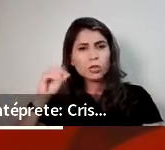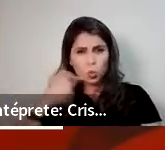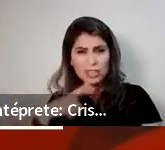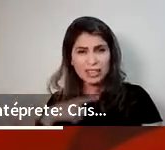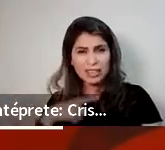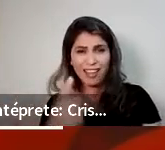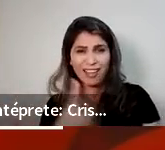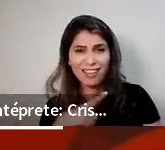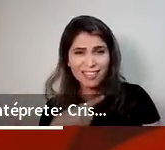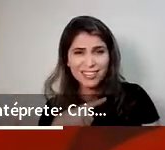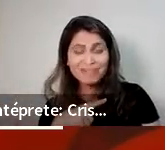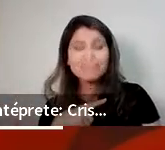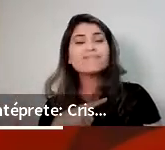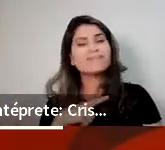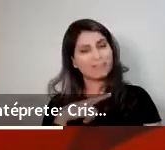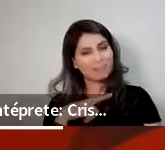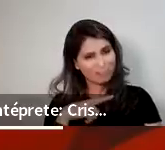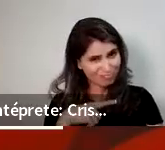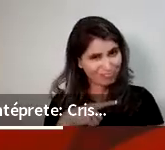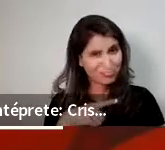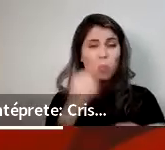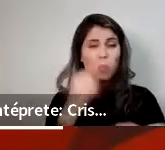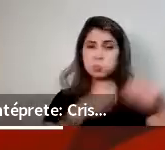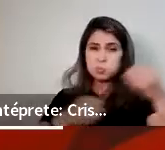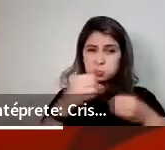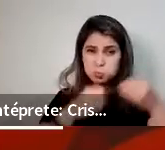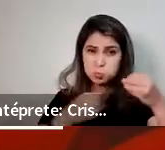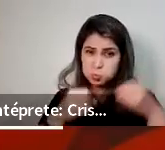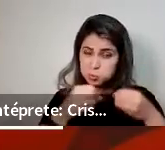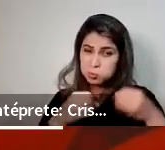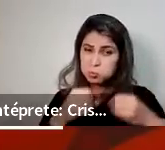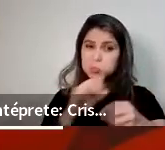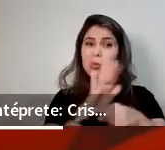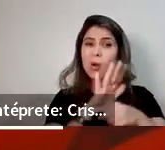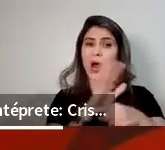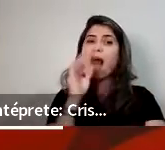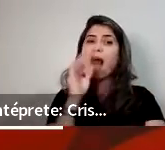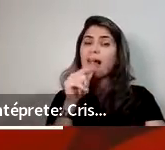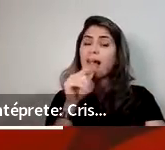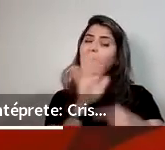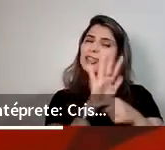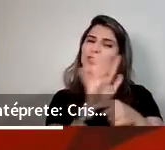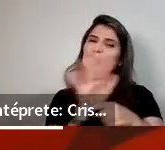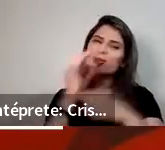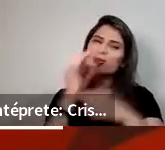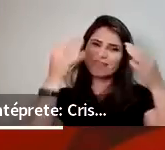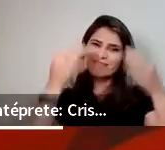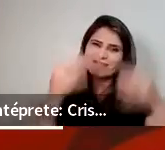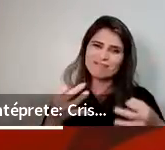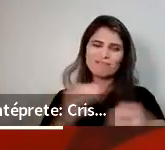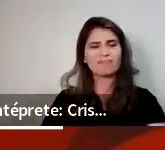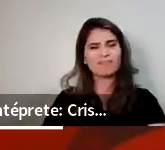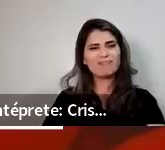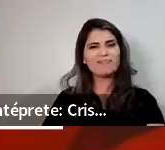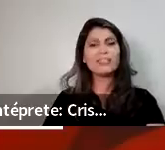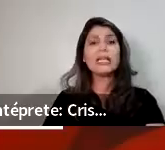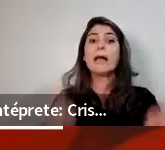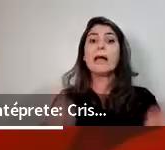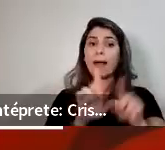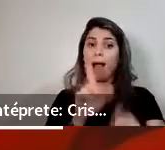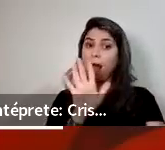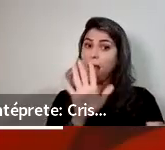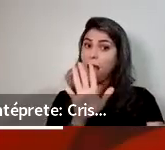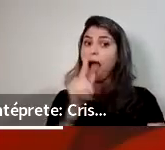fazendo uso de algo que eles sempre fizeram, que é tomar água. Só que agora, uma água extremamente leve